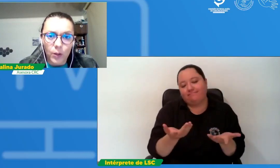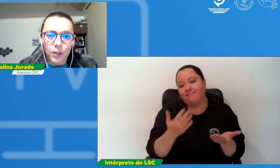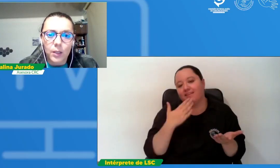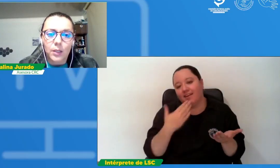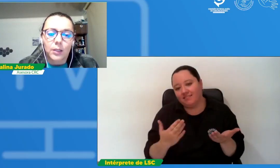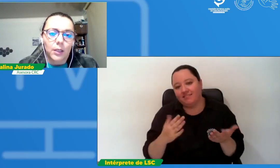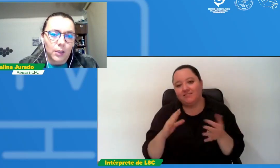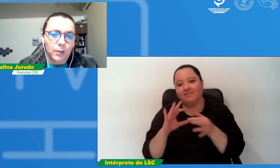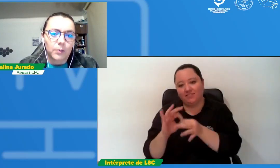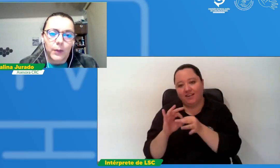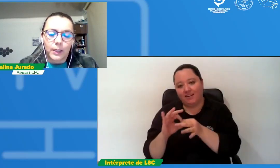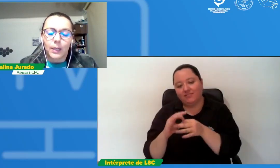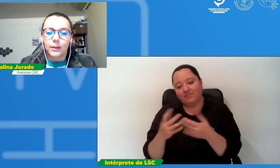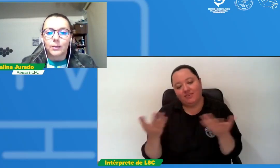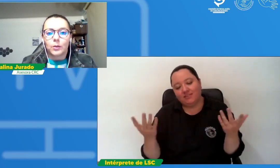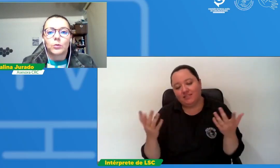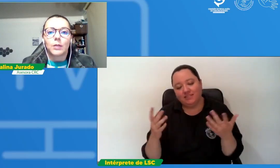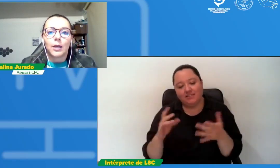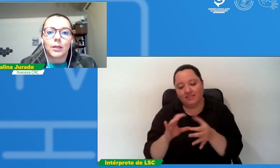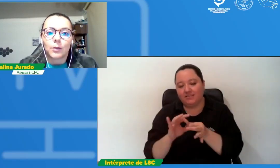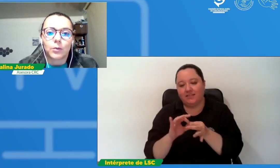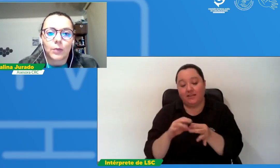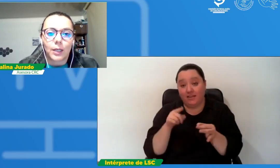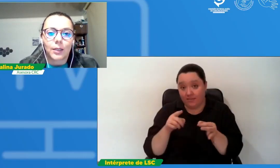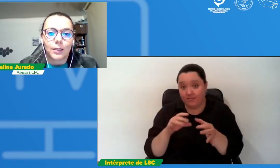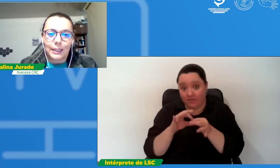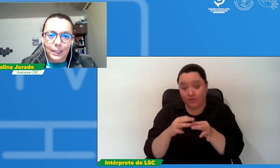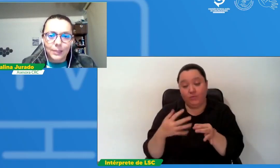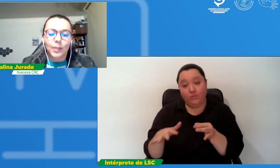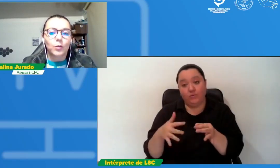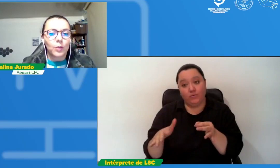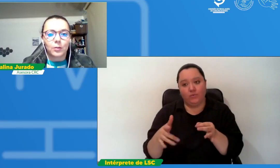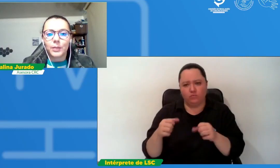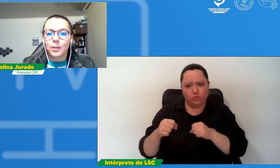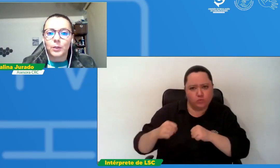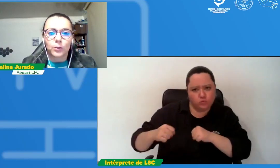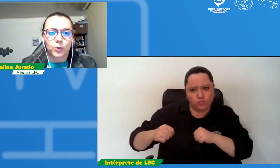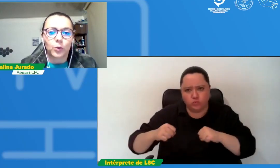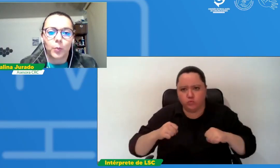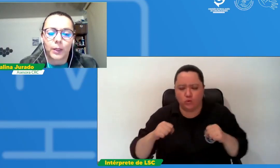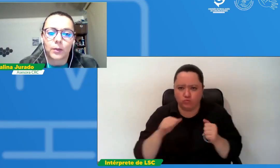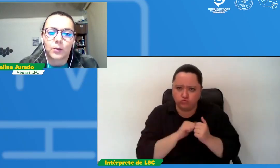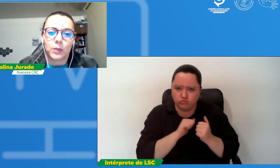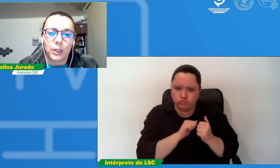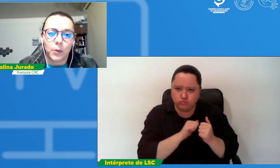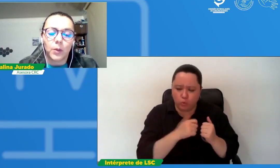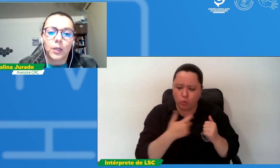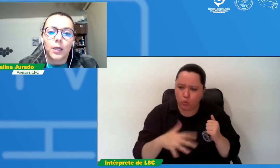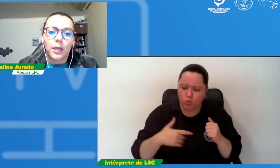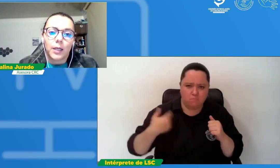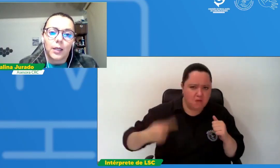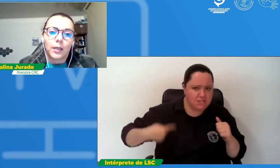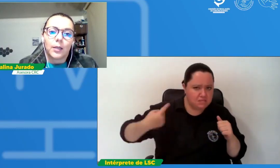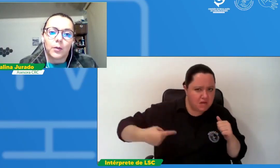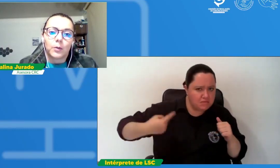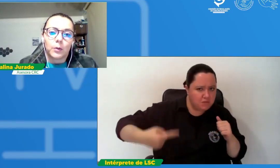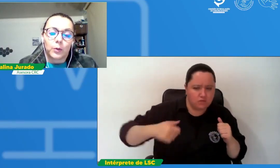que de verdad con una con una diligencia y con un acompañamiento súper continuo nos